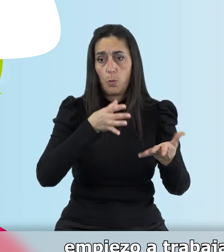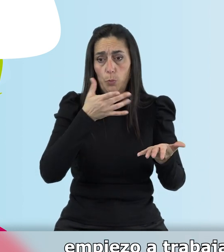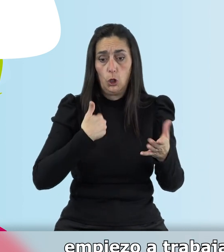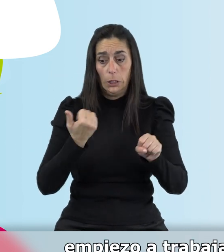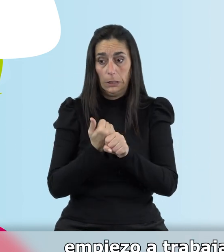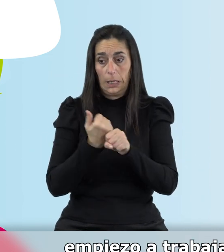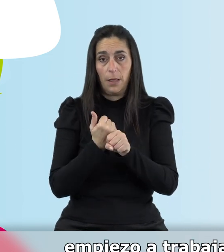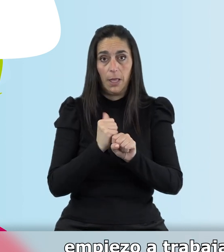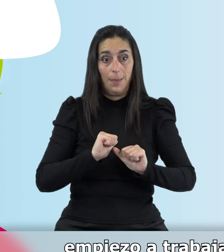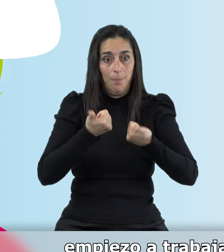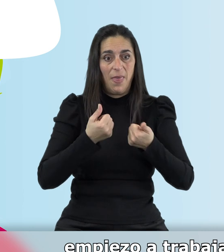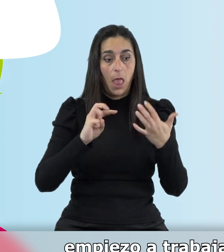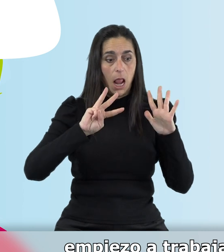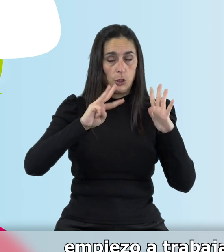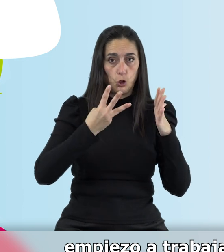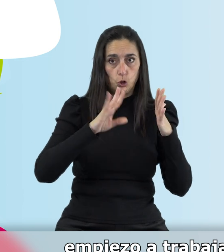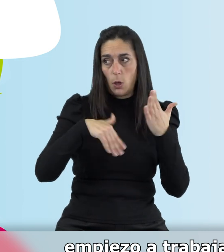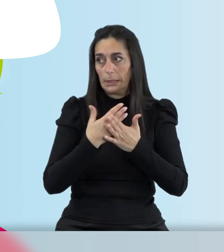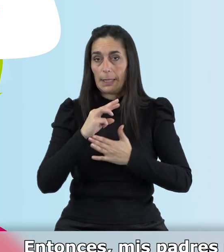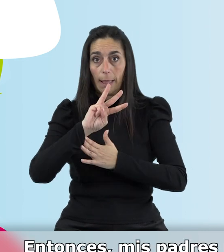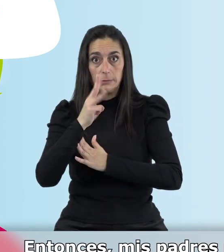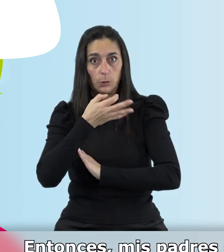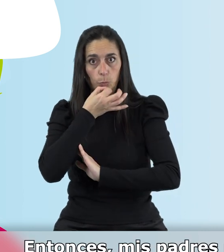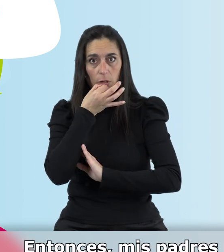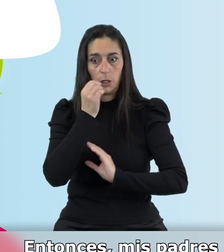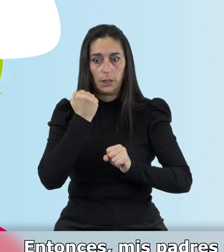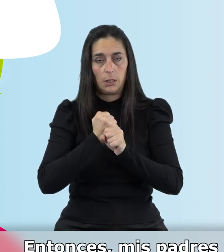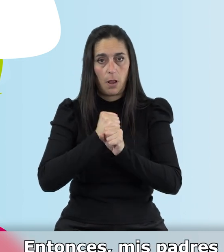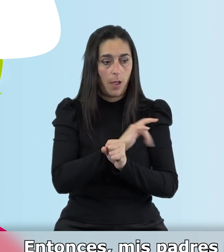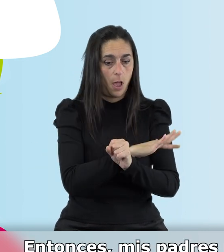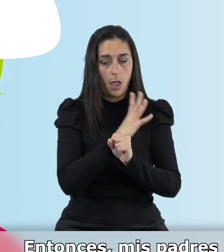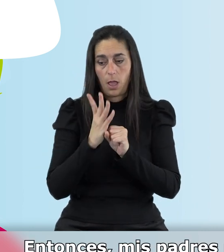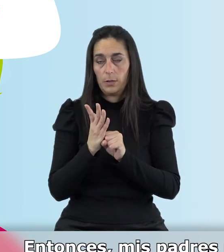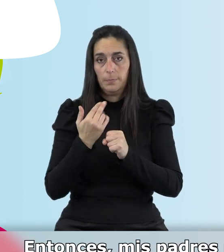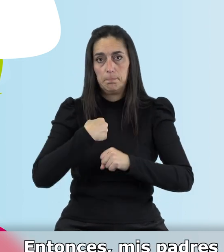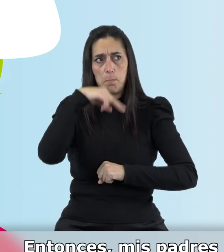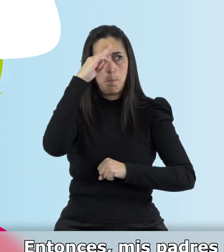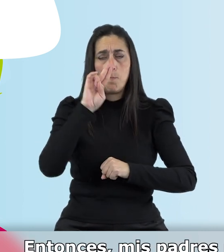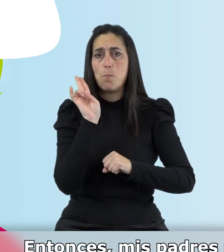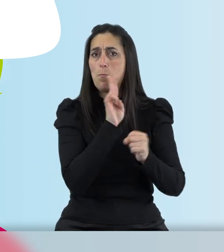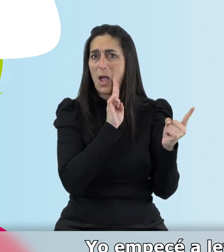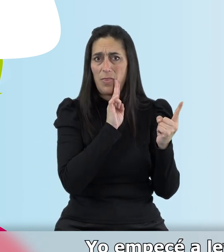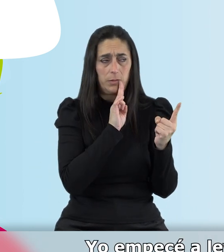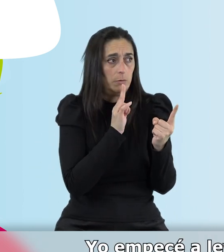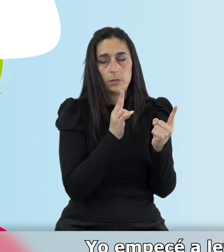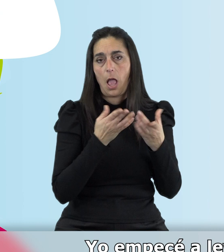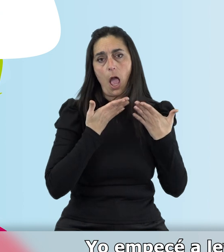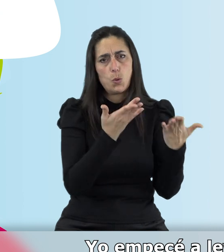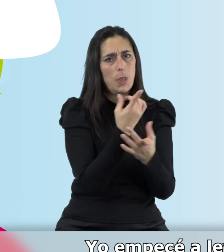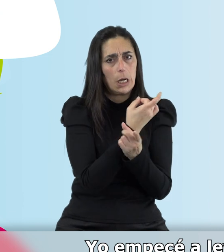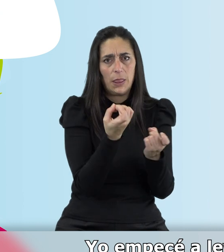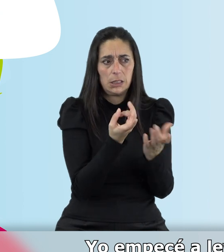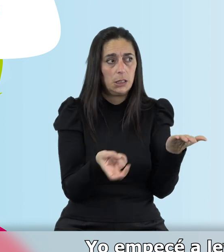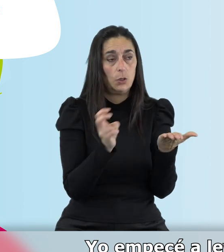un horario de trabajo, empiezo a trabajar a las 8 hasta las 3 de la tarde. Entonces pues mis padres necesitan ayuda desde que se levantan. Yo empecé